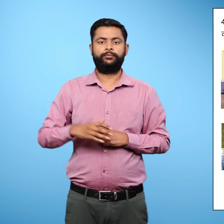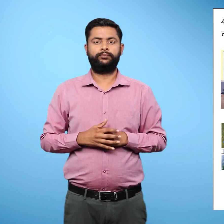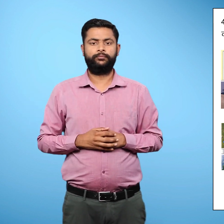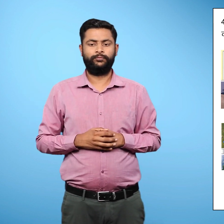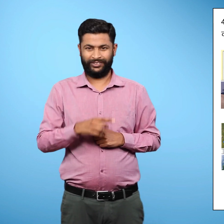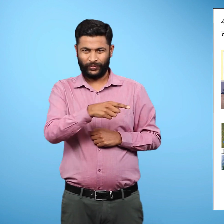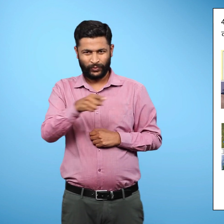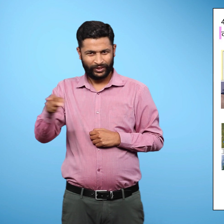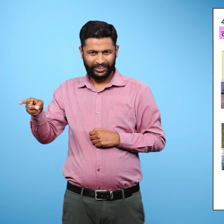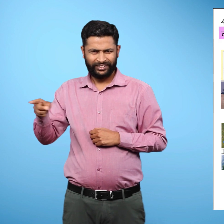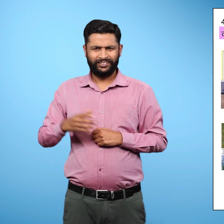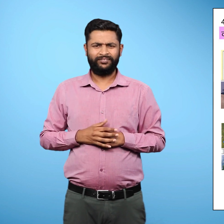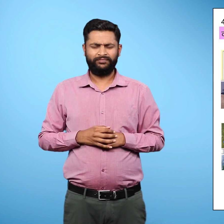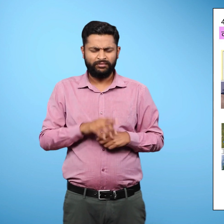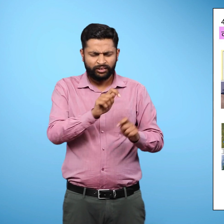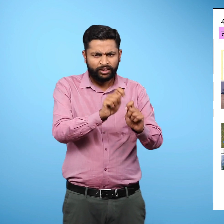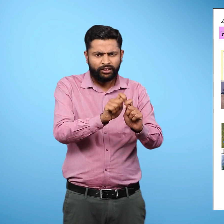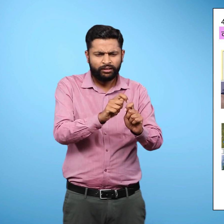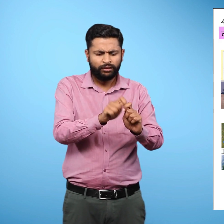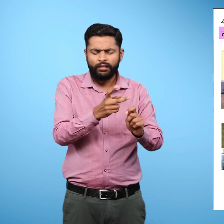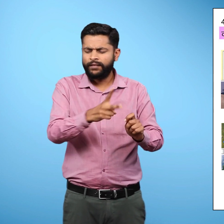आपको कौन सी गतिविधियां दिखाएगा दे रही है?